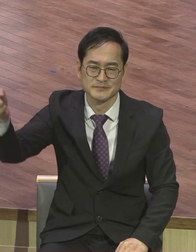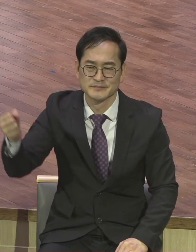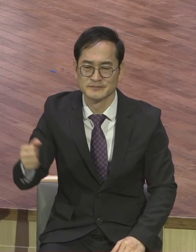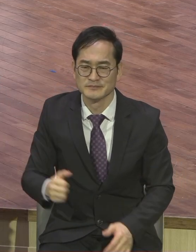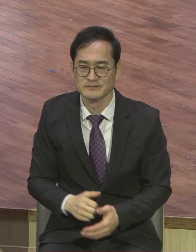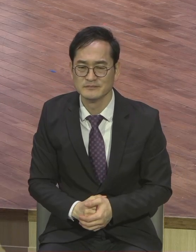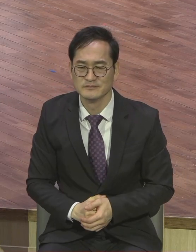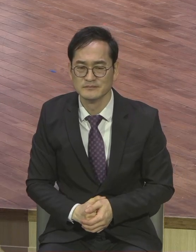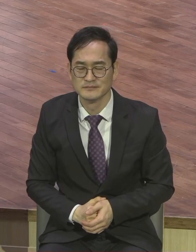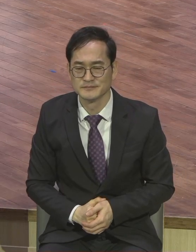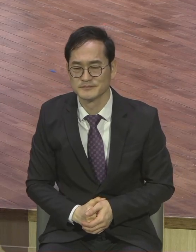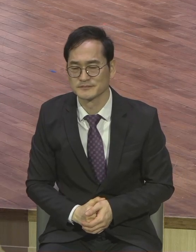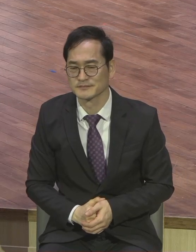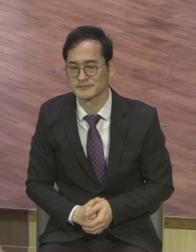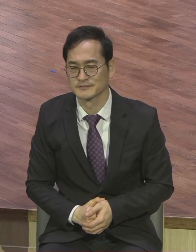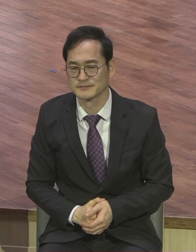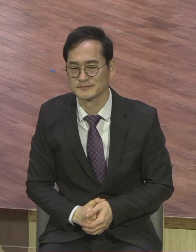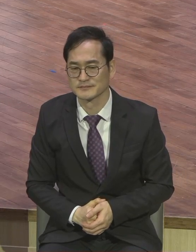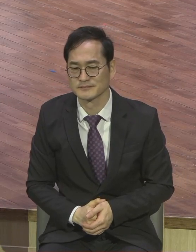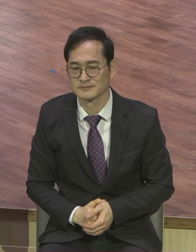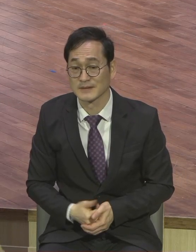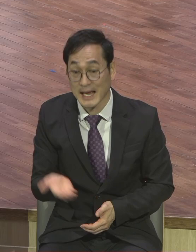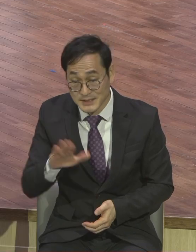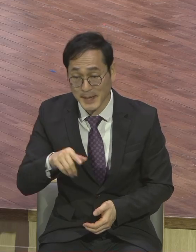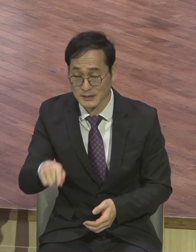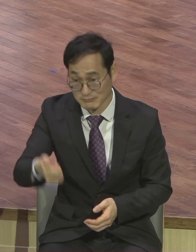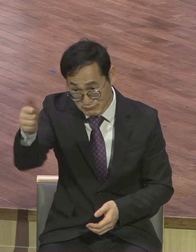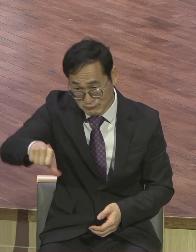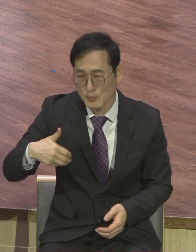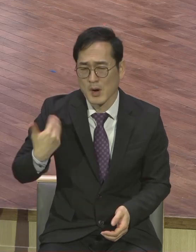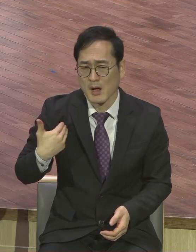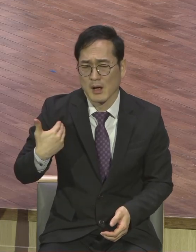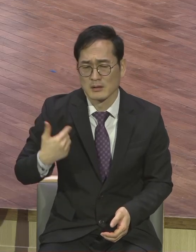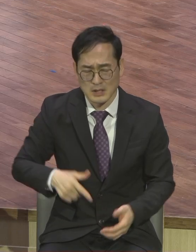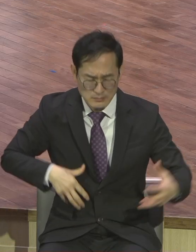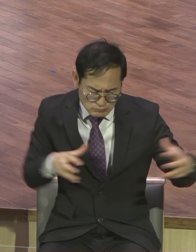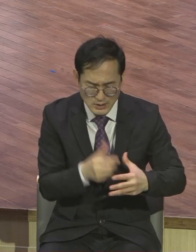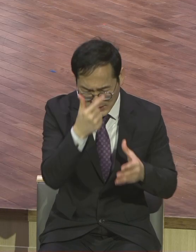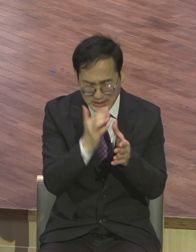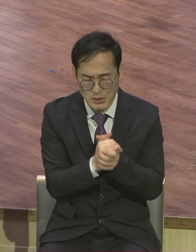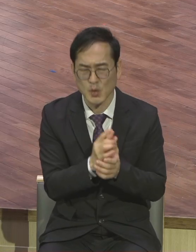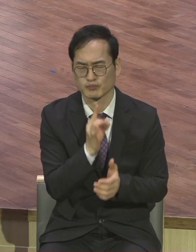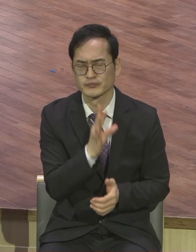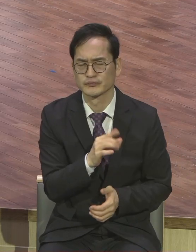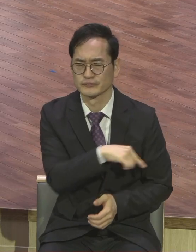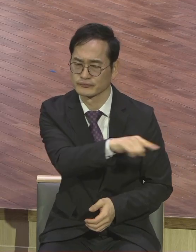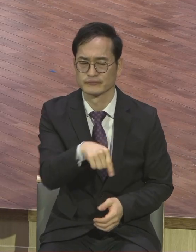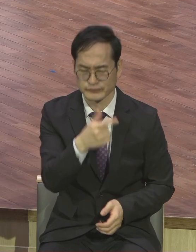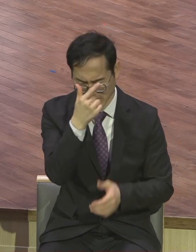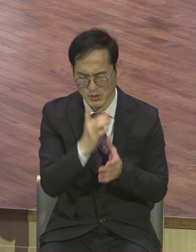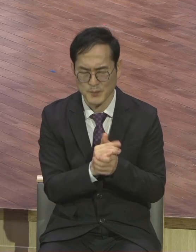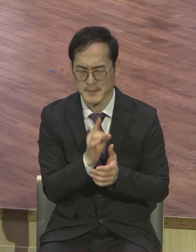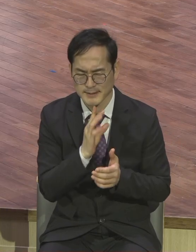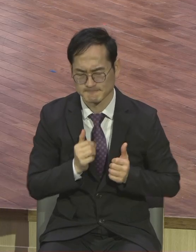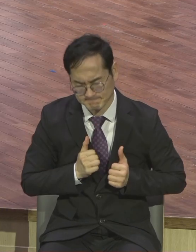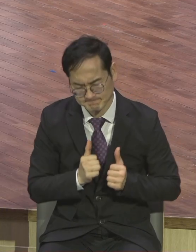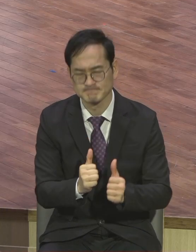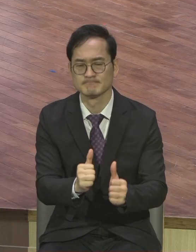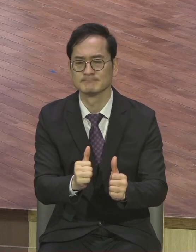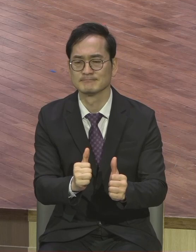그러나 기도 방향은 맞춰야지 랩너들은요 삼성미스로 감당할 수 있도록 우리 랩너들 은약적 도전을